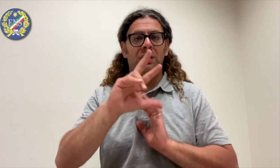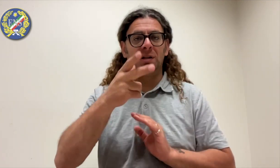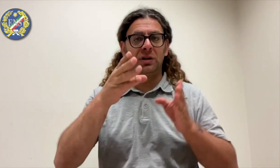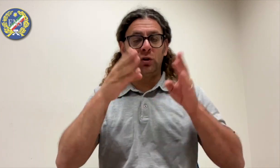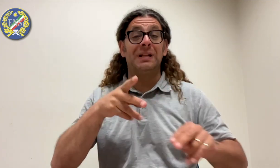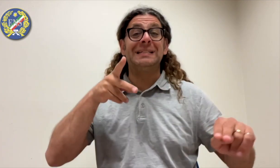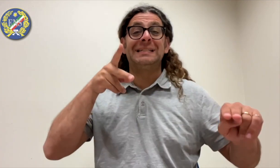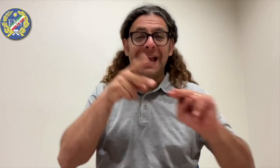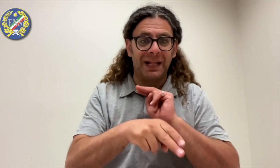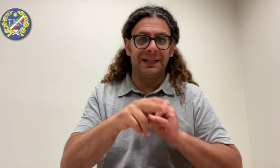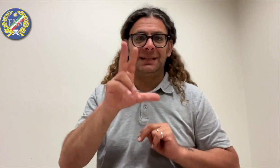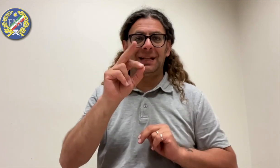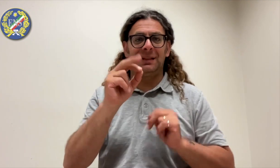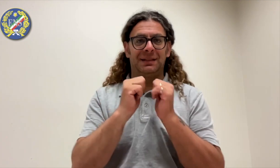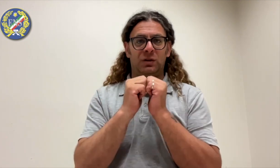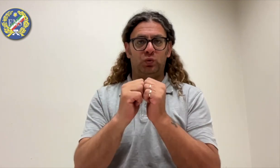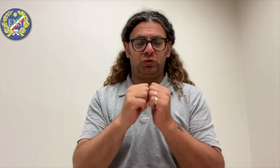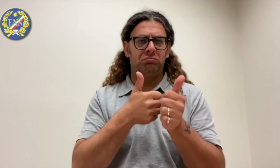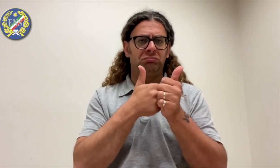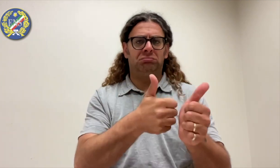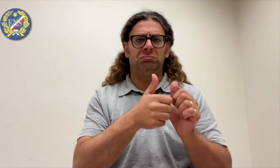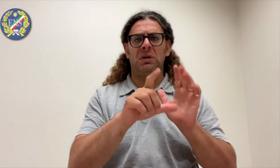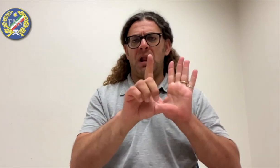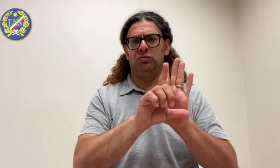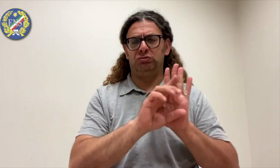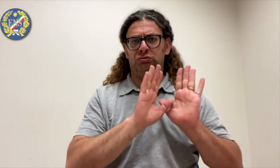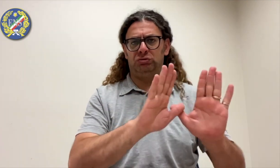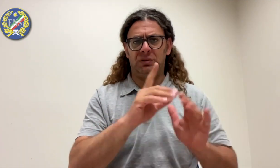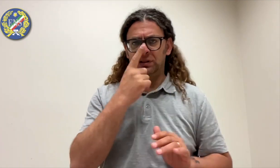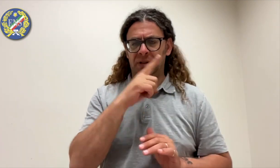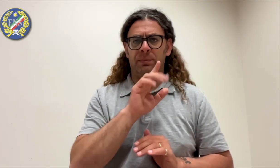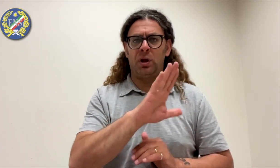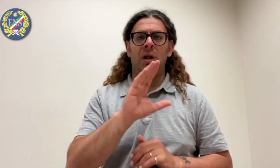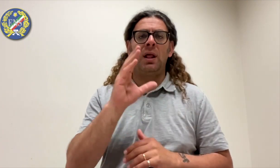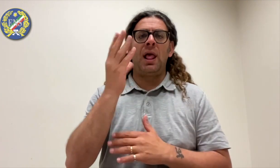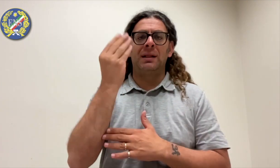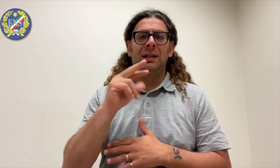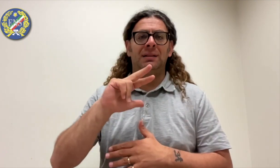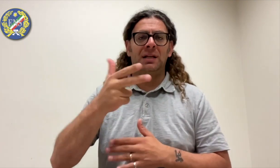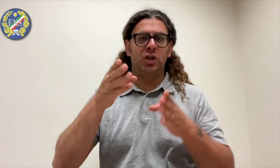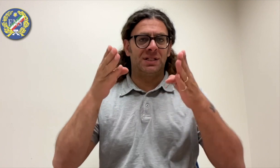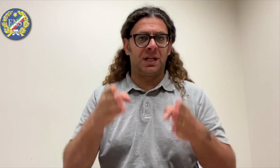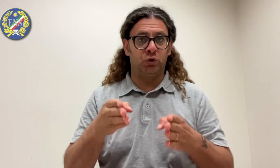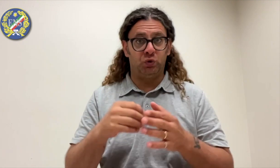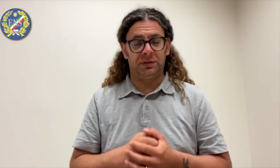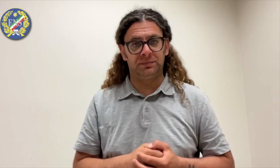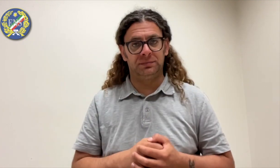Al di là dello slittamento dei tempi, è stato rispettato il termine di legge del 30 giugno, previsto dal Codice del